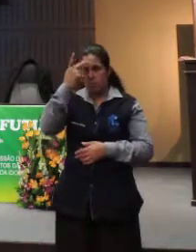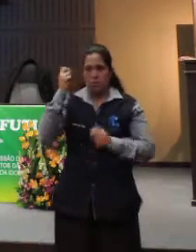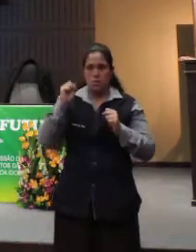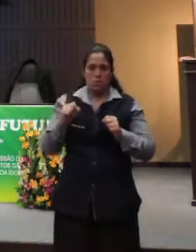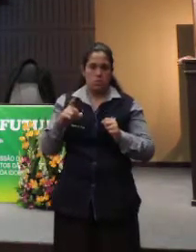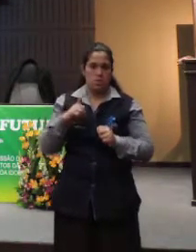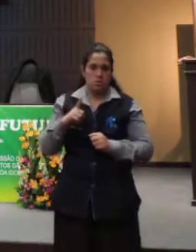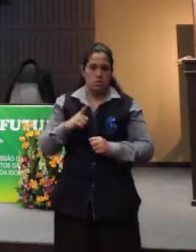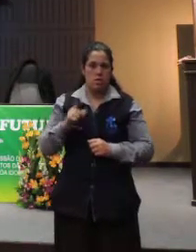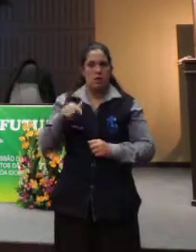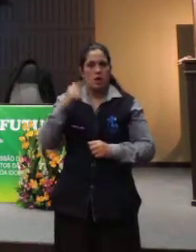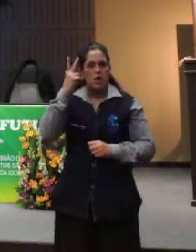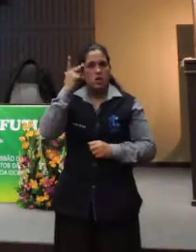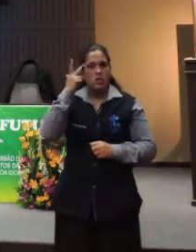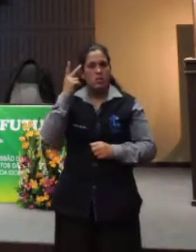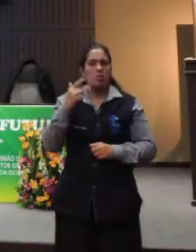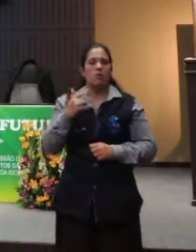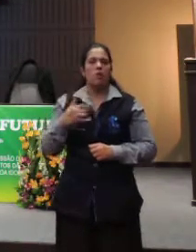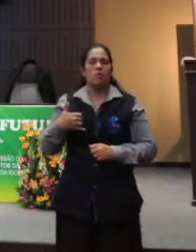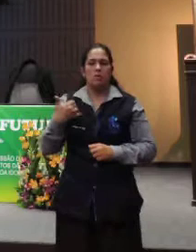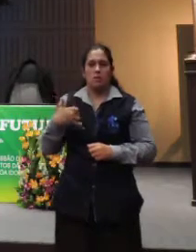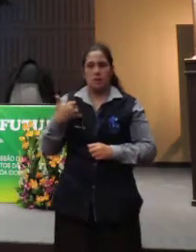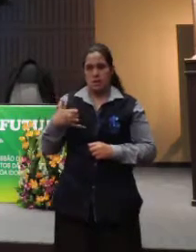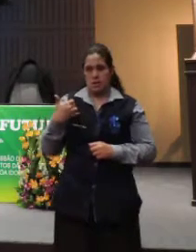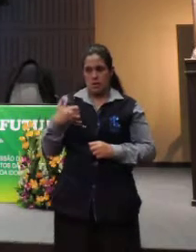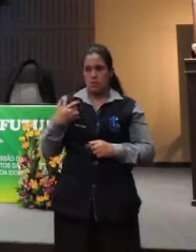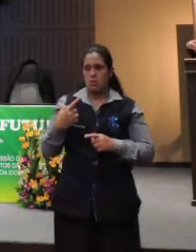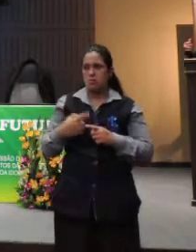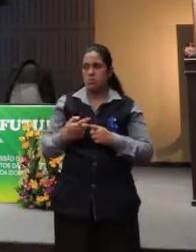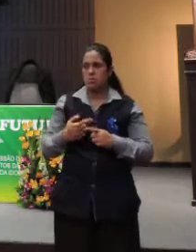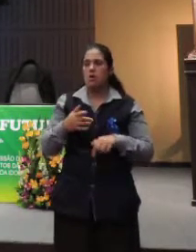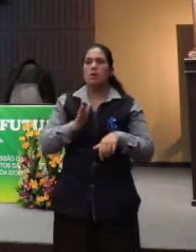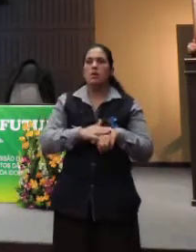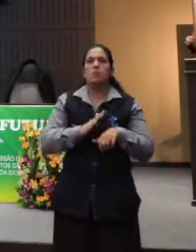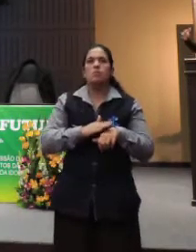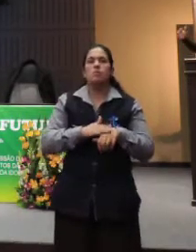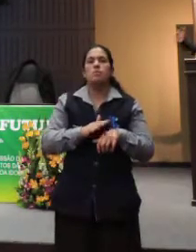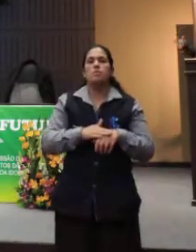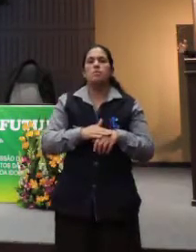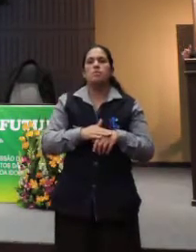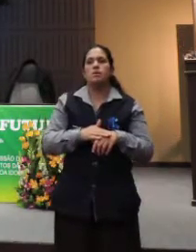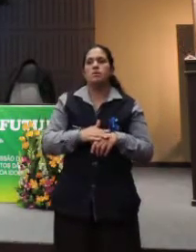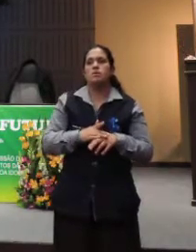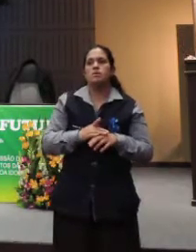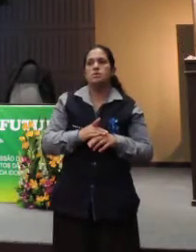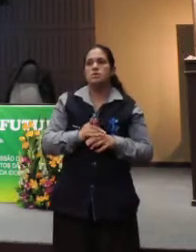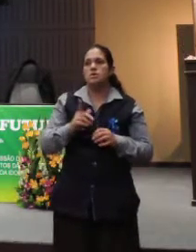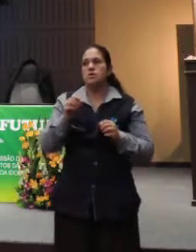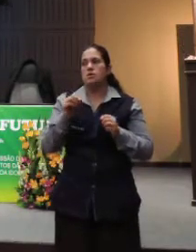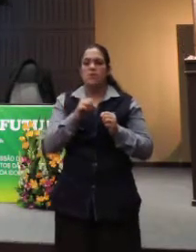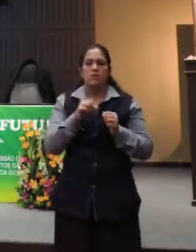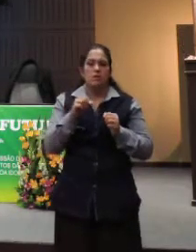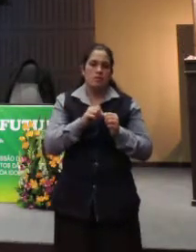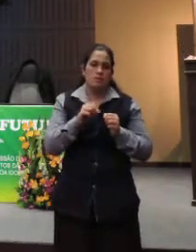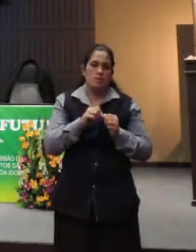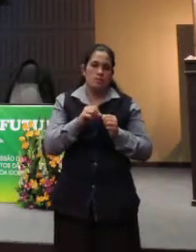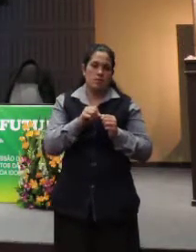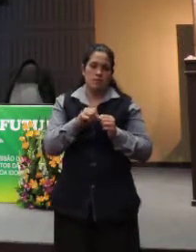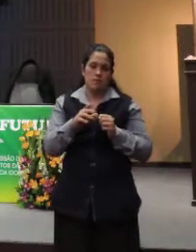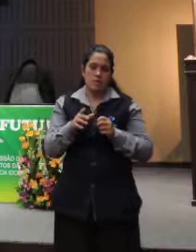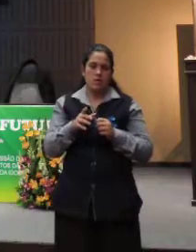tenha, que são naturais da idade, por mais que a gente, de repente, não... Vamos tentar seguir todas as dicas do regime de envelhecimento,